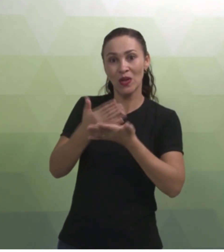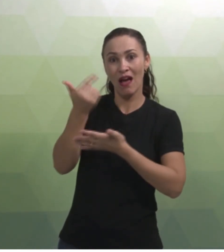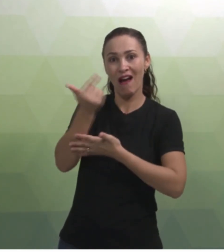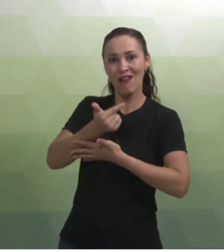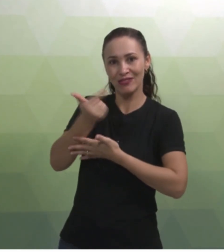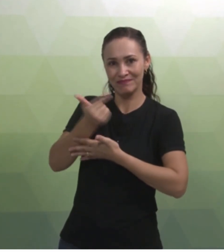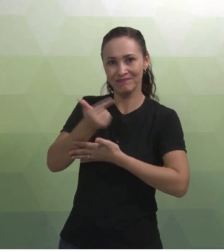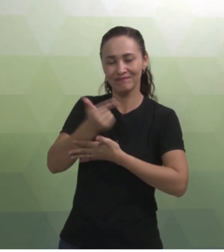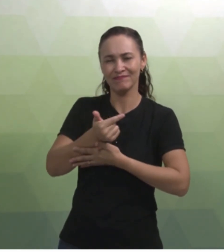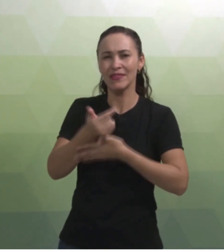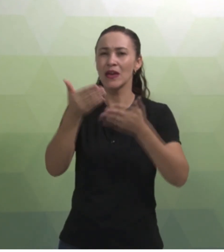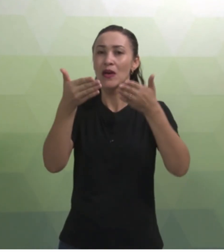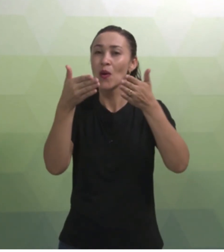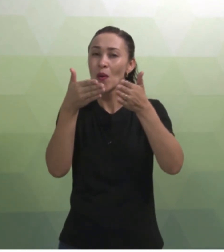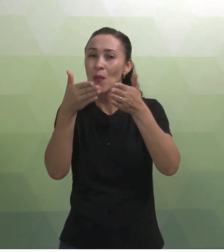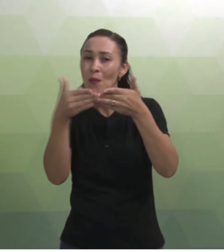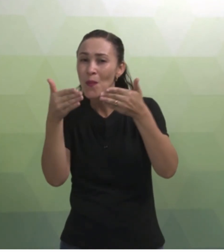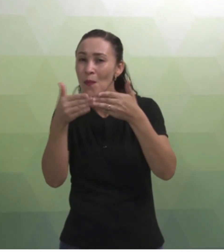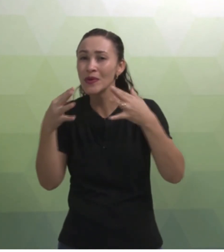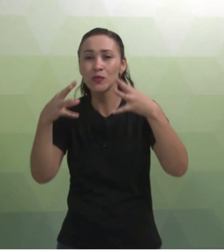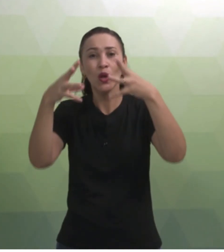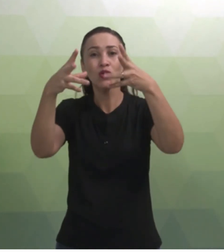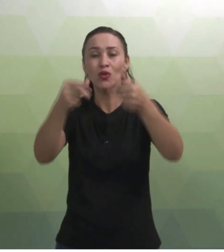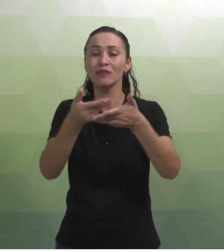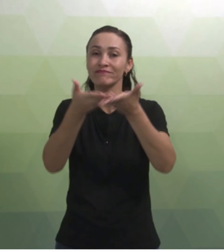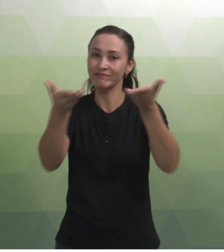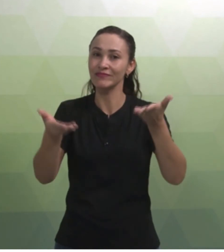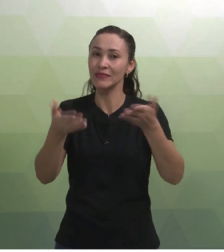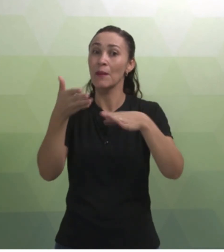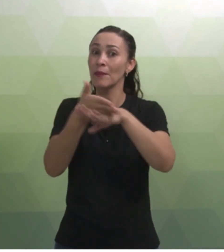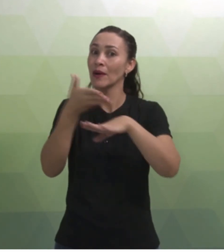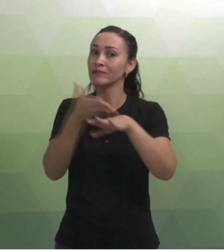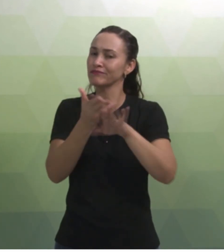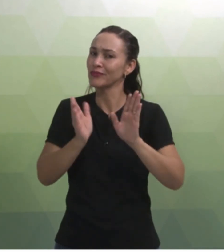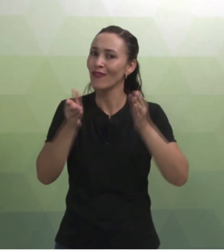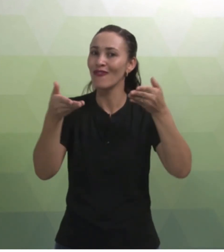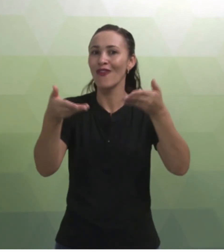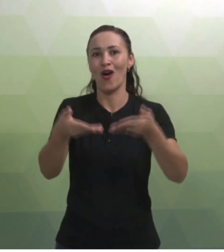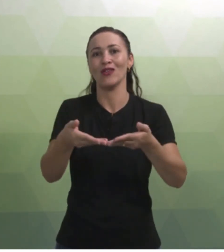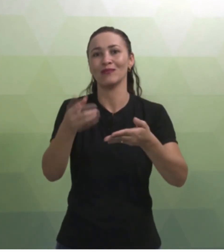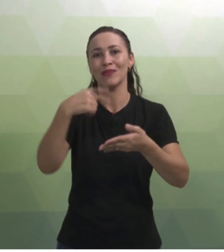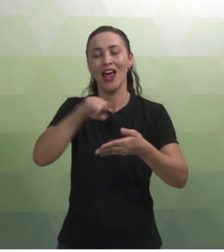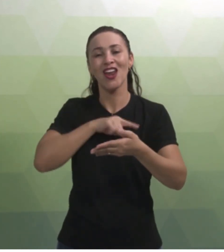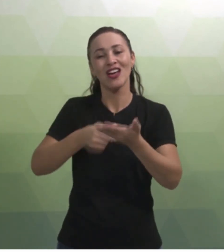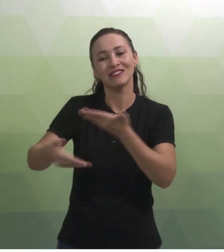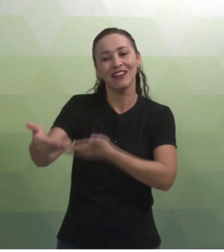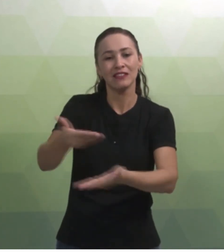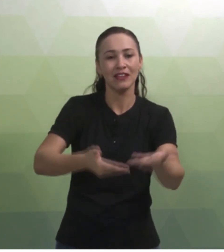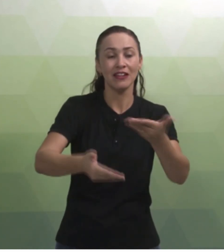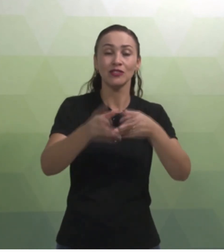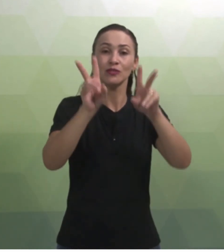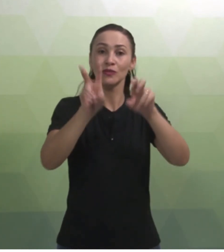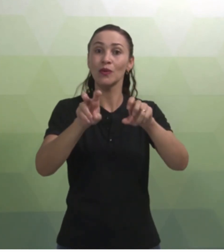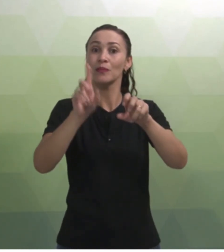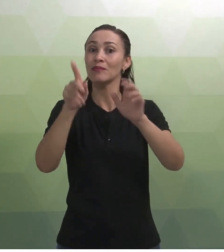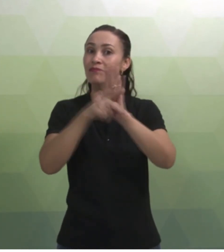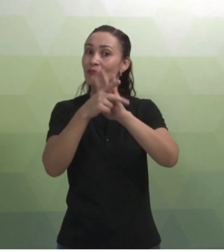a nossa segunda aula. Peço a todos vocês que utilizem os fóruns, para que possamos interagir sobre a disciplina.